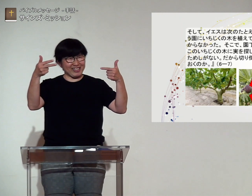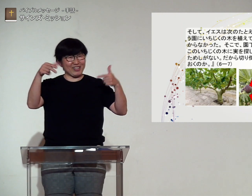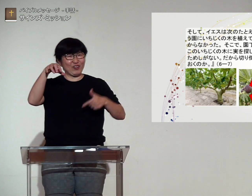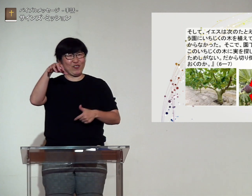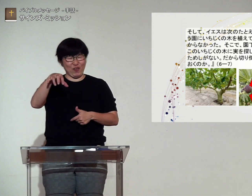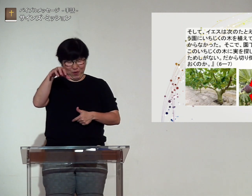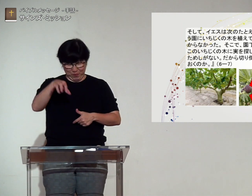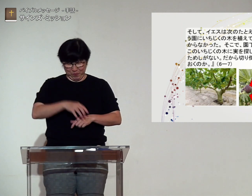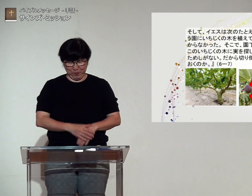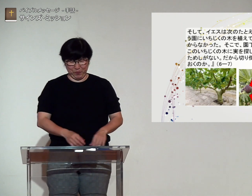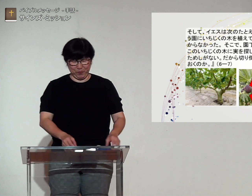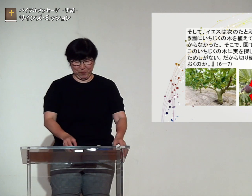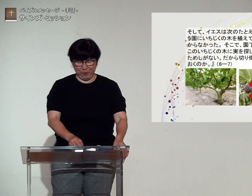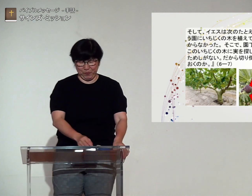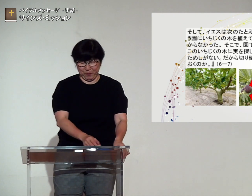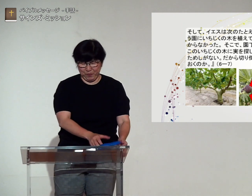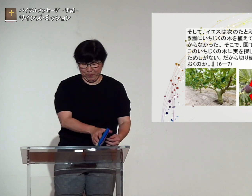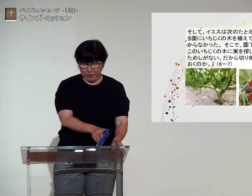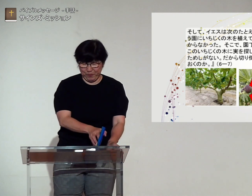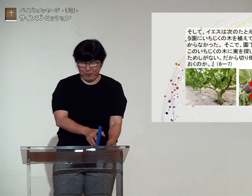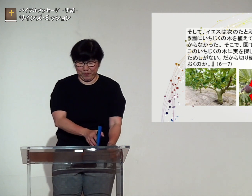6節から7節のところ